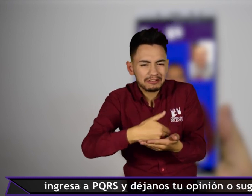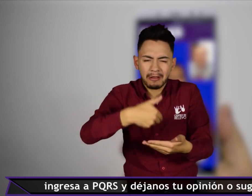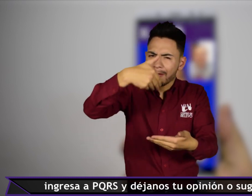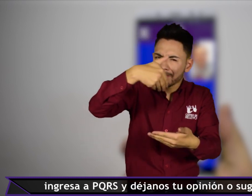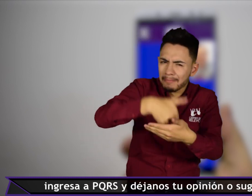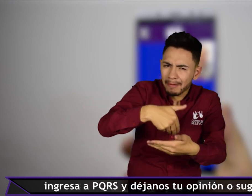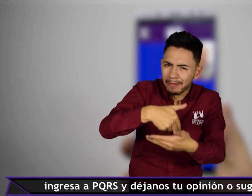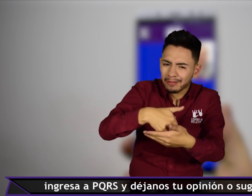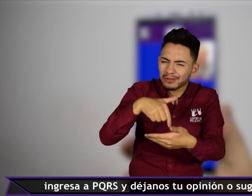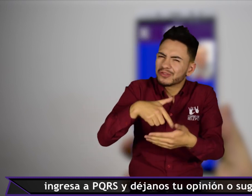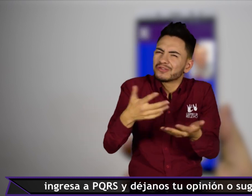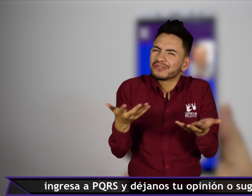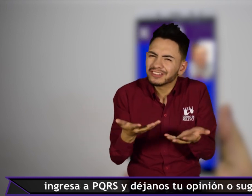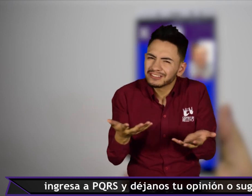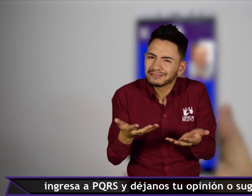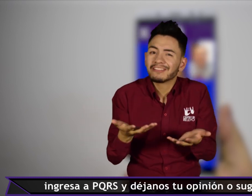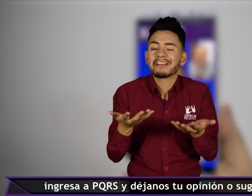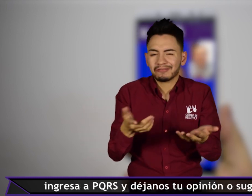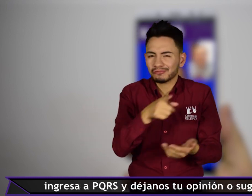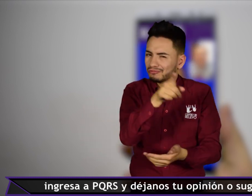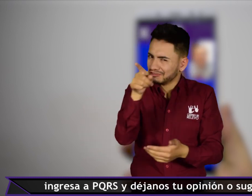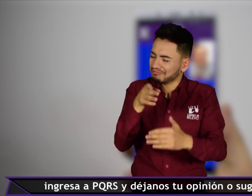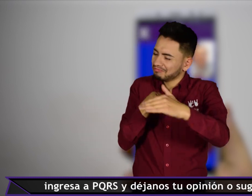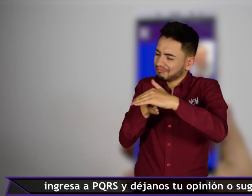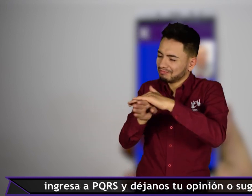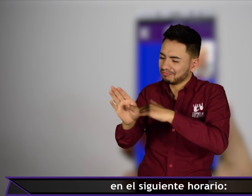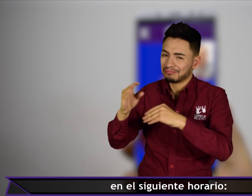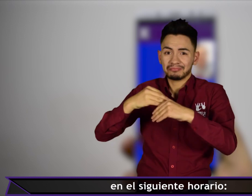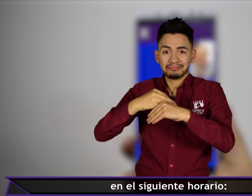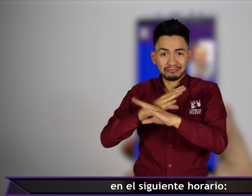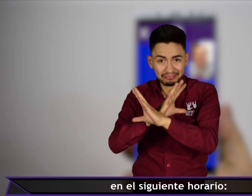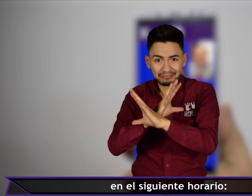PQRS y déjanos tu opinión o sugerencia en el siguiente horario